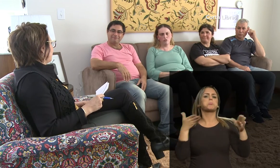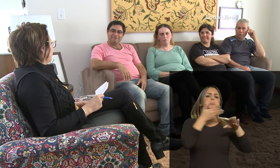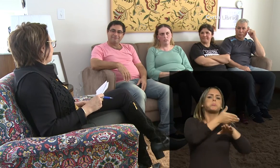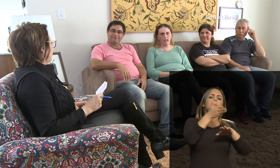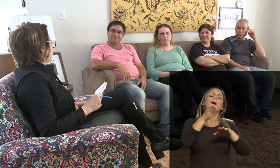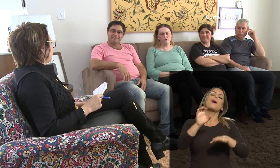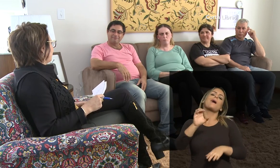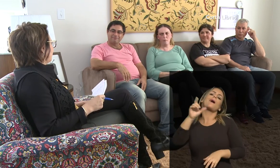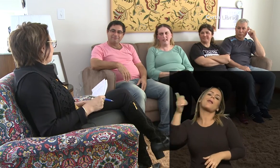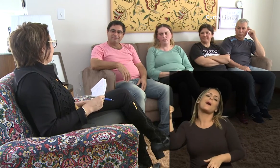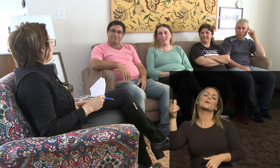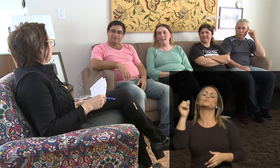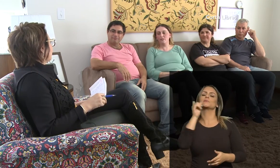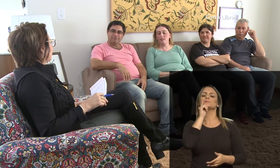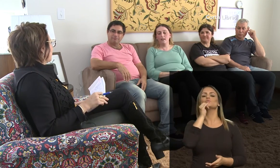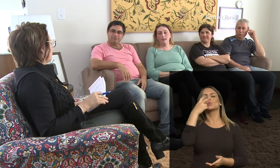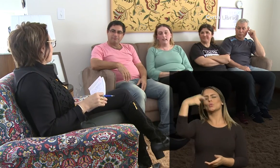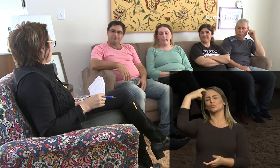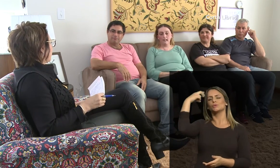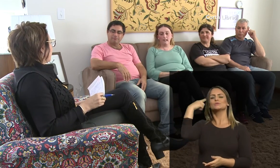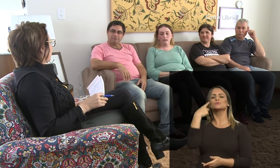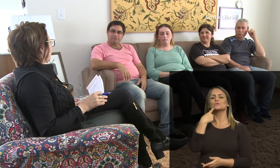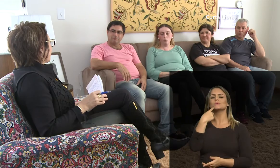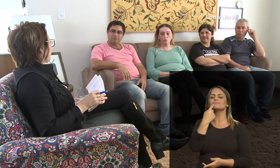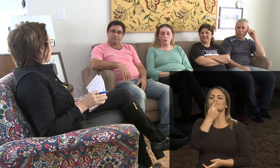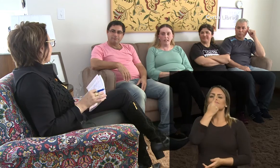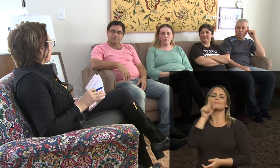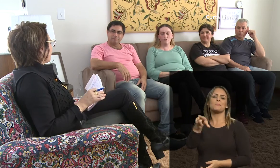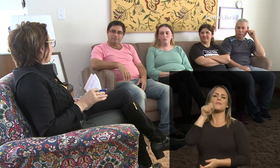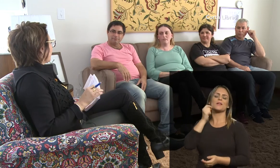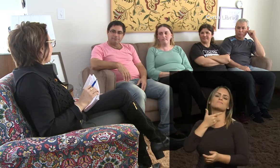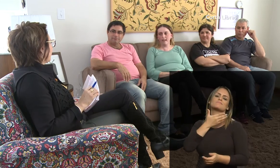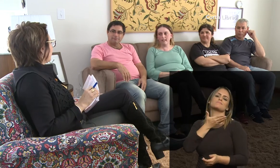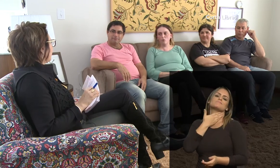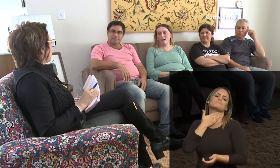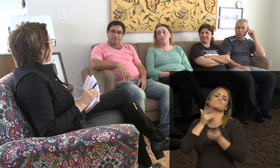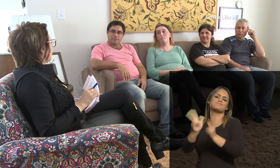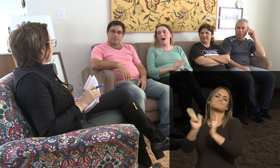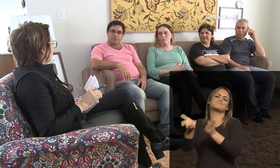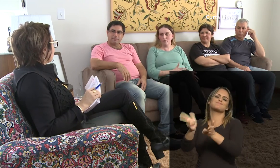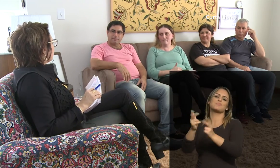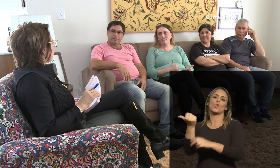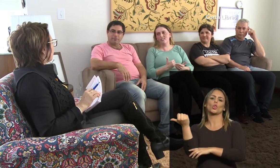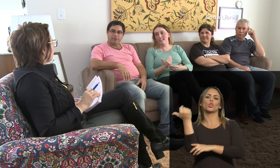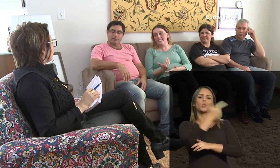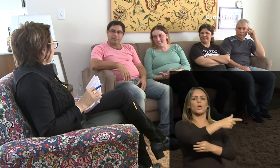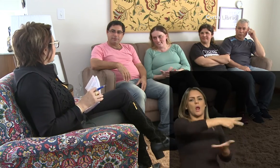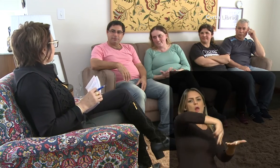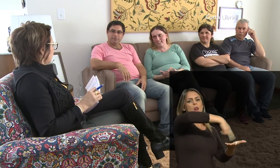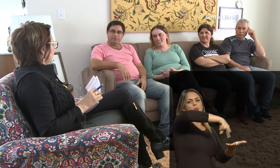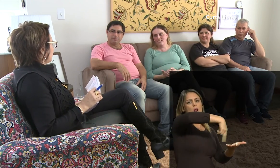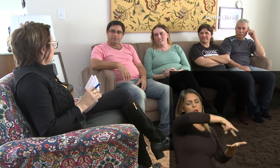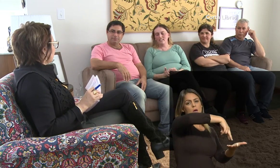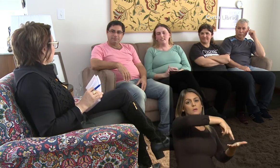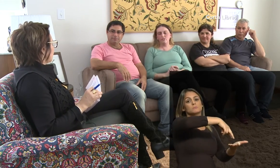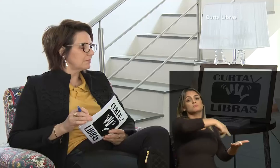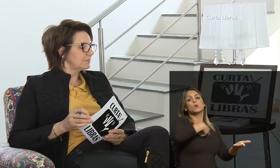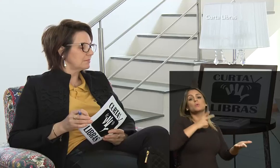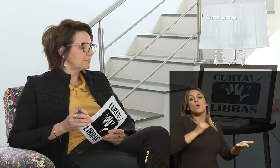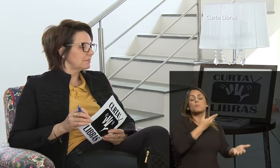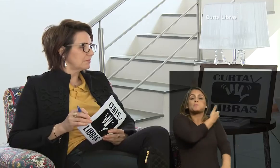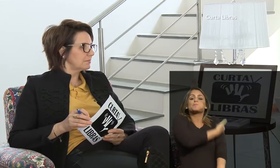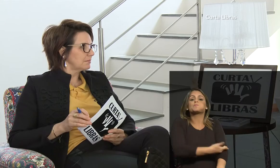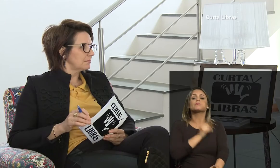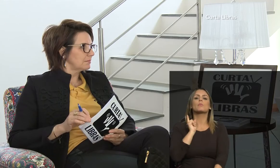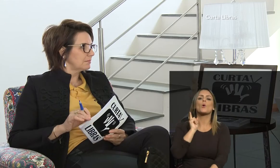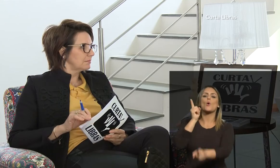A gente interage normalmente. É claro que, culturalmente, o surdo prefere o bate-papo ao invés da dança, né? Então a